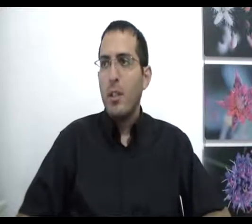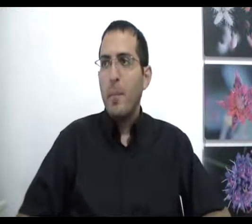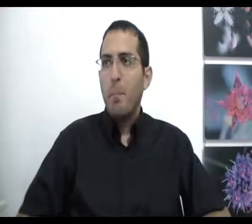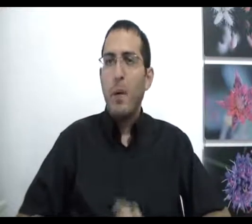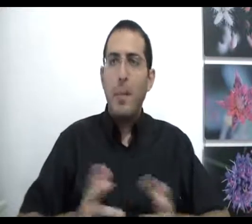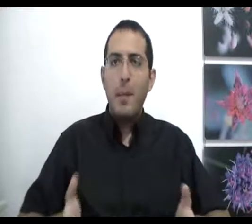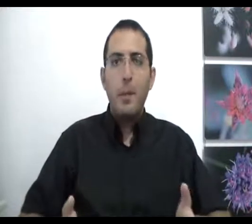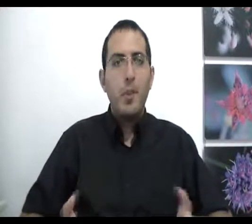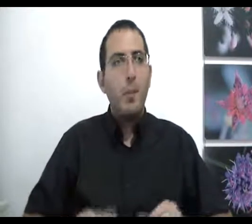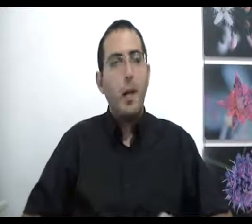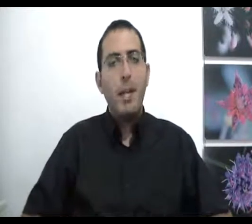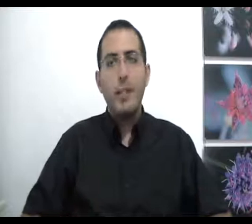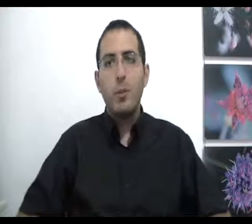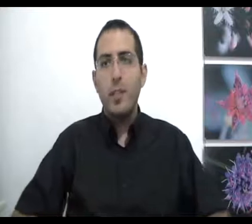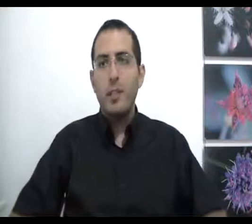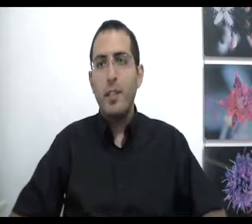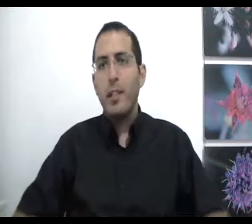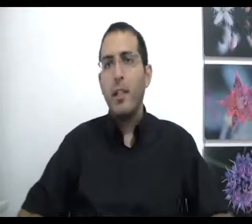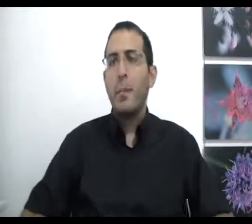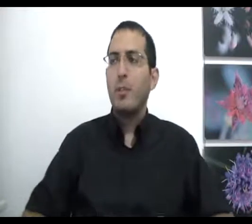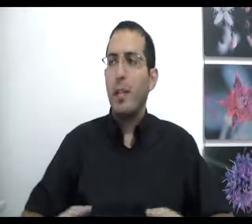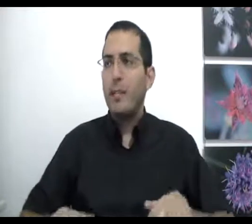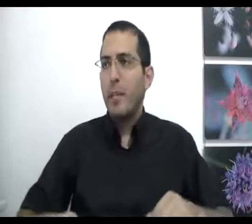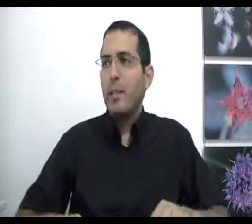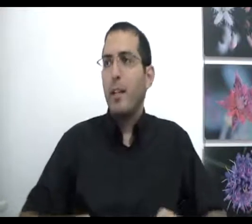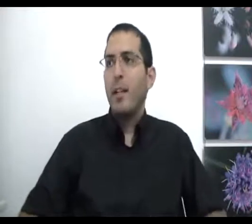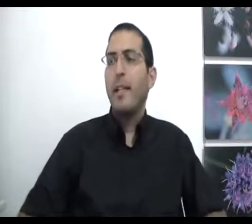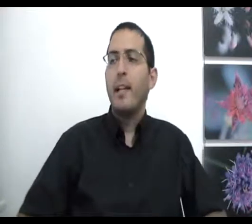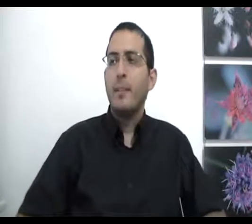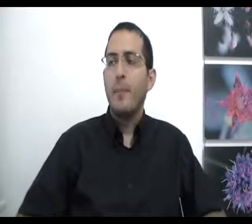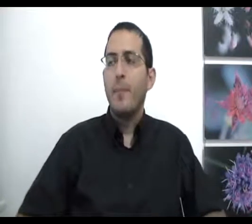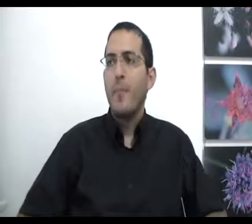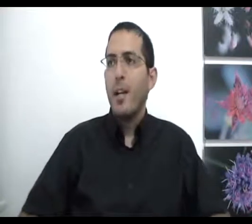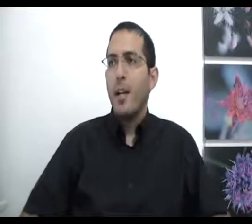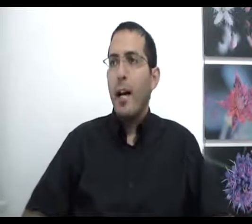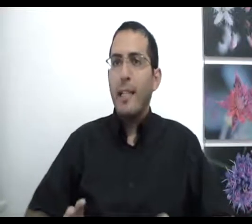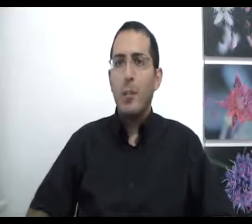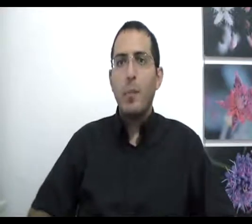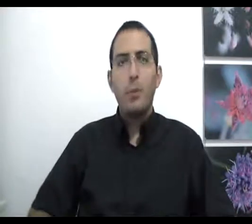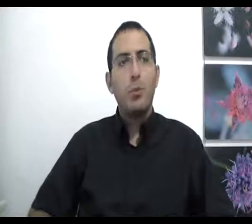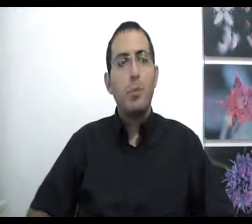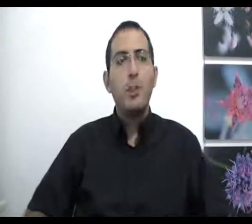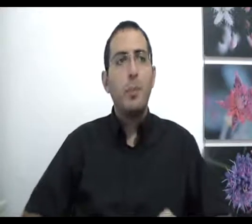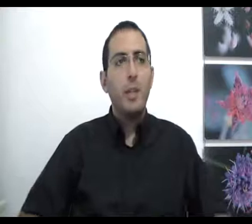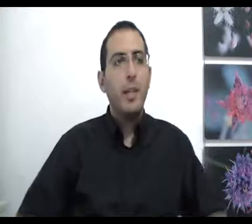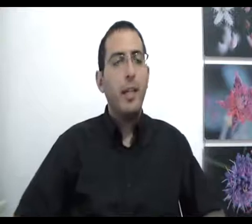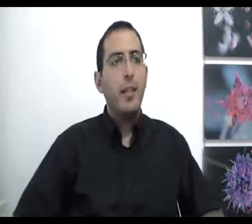ברמה הפנימית וברמה החיצונית וברצוני להסביר את העניין הזה העניין הוא די פשוט, מי שהתבונה נראה